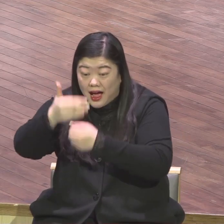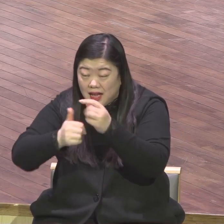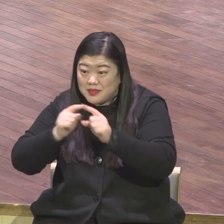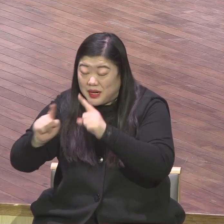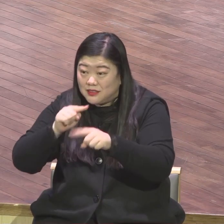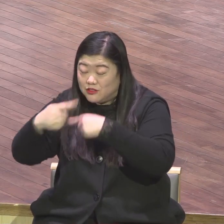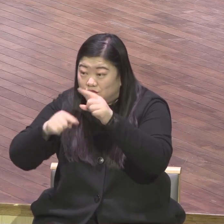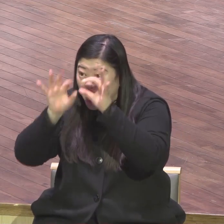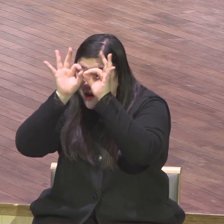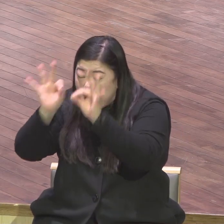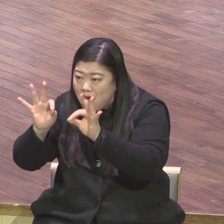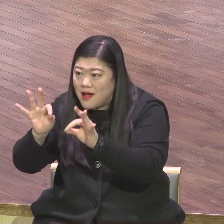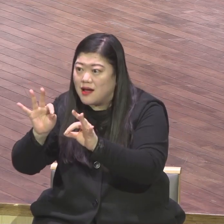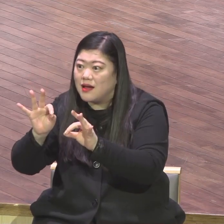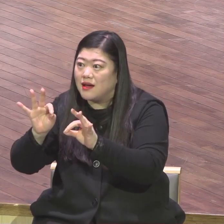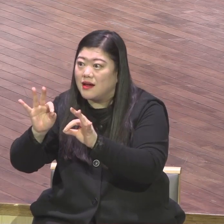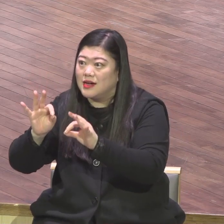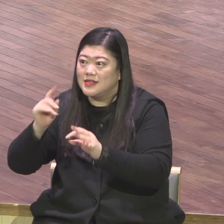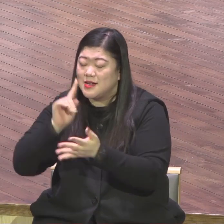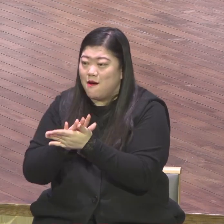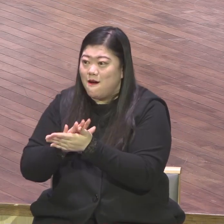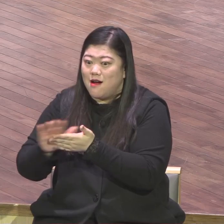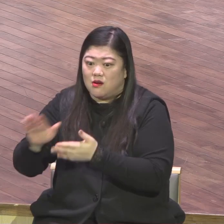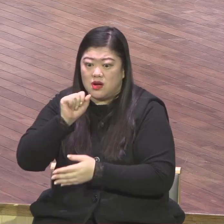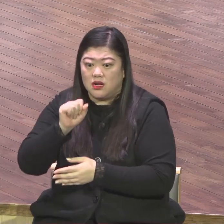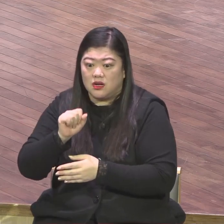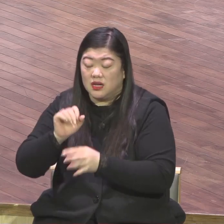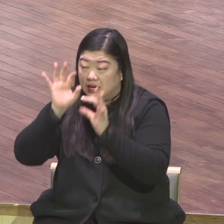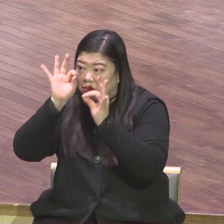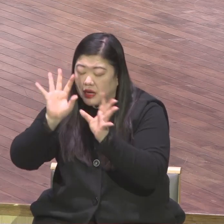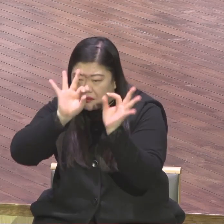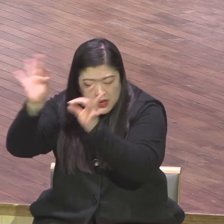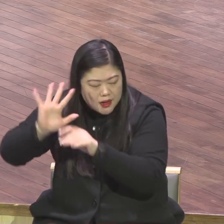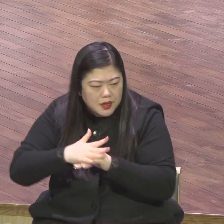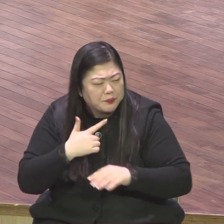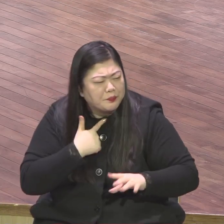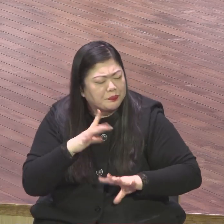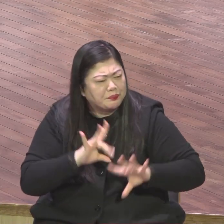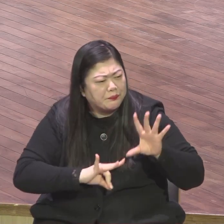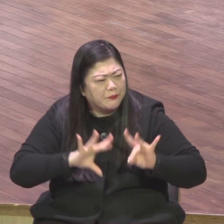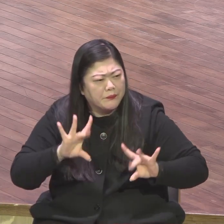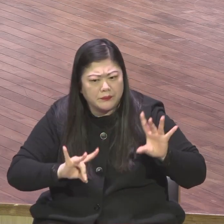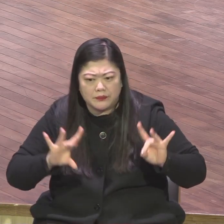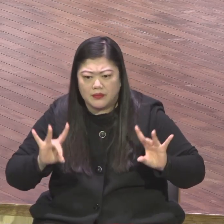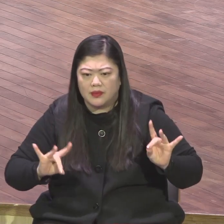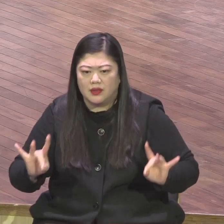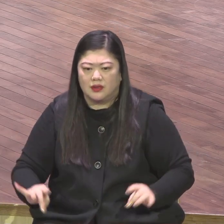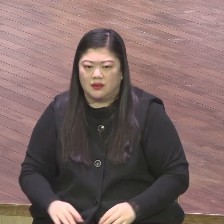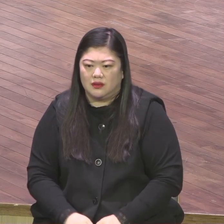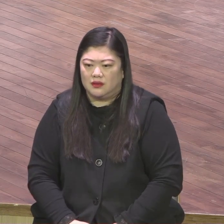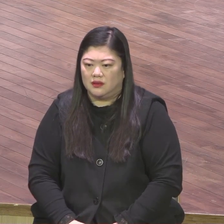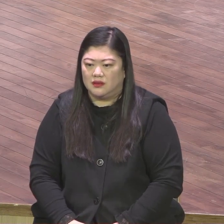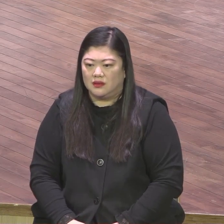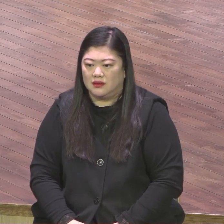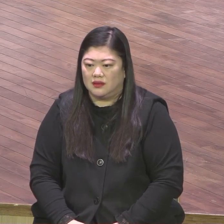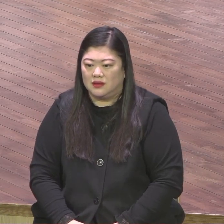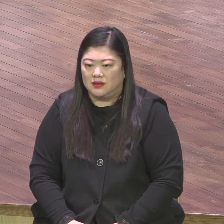갈증이 나 사람의 본질적 문제는요 말씀을 하나님의 말씀을 듣지